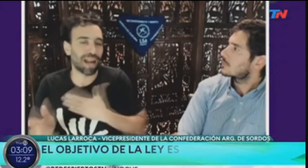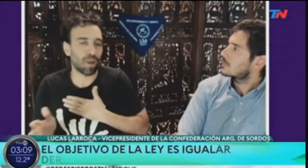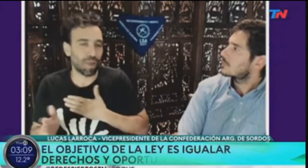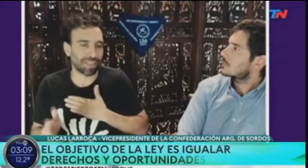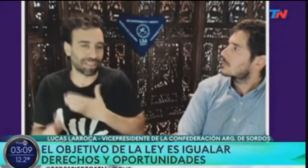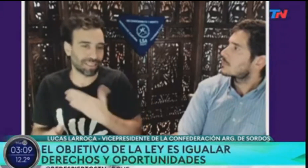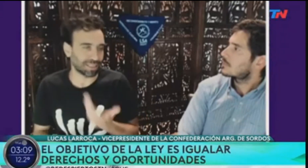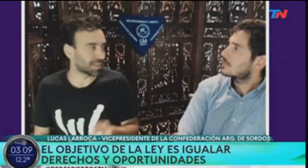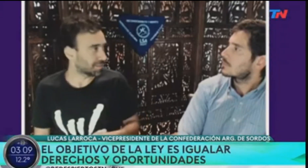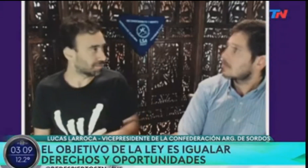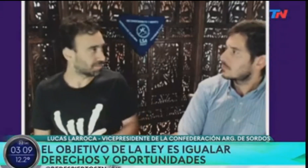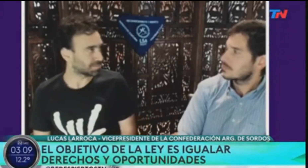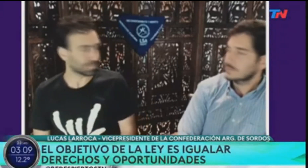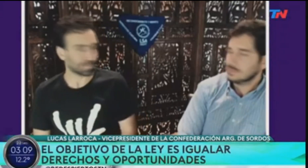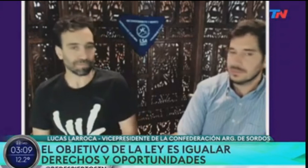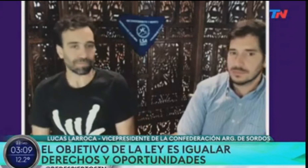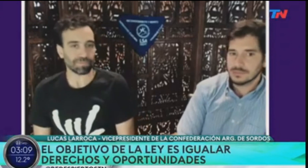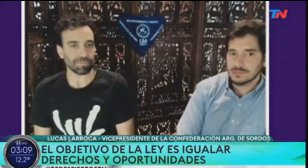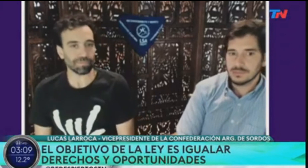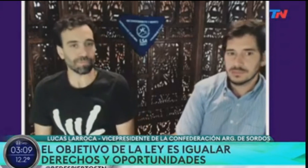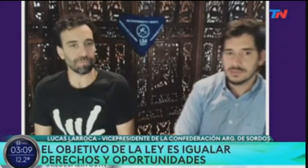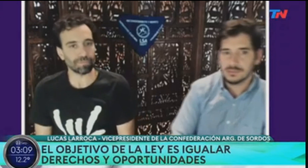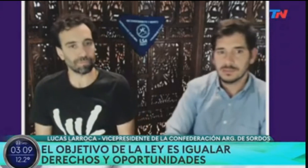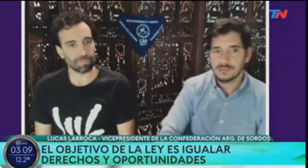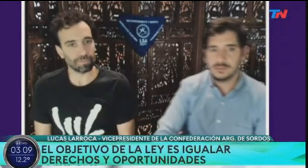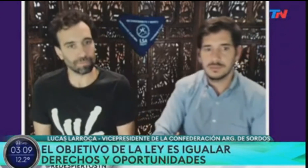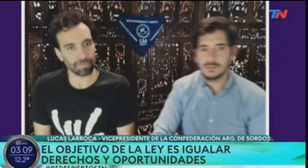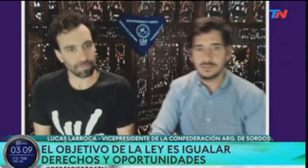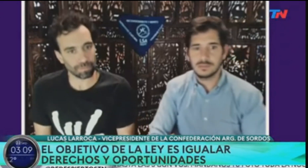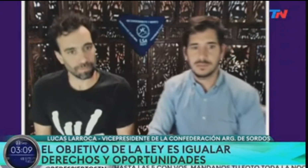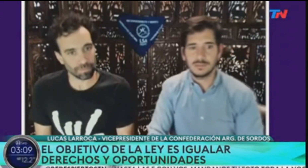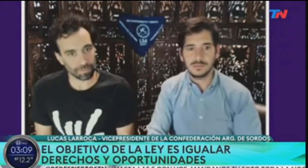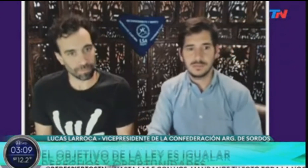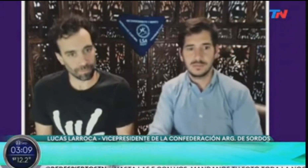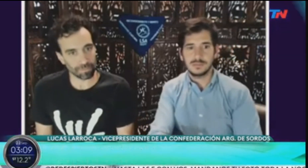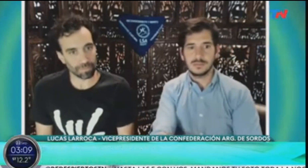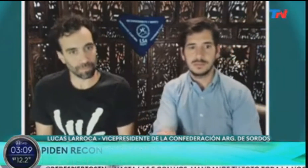se podría proteger entonces la lengua de señas.